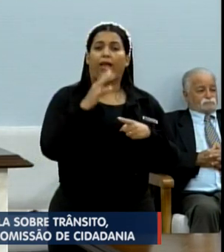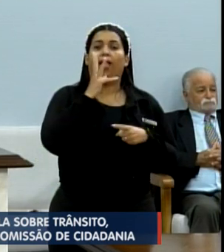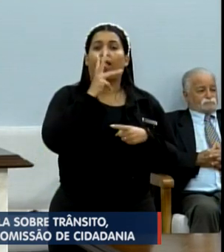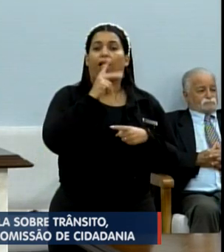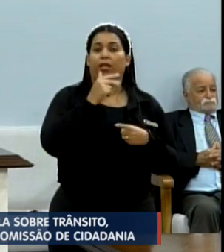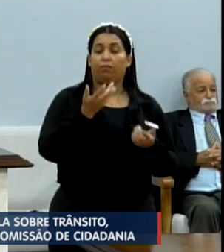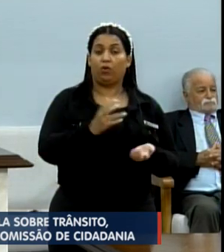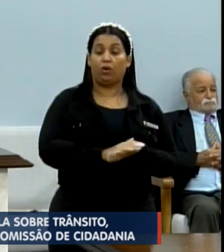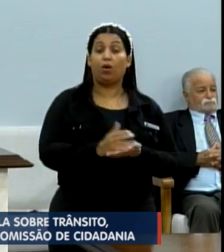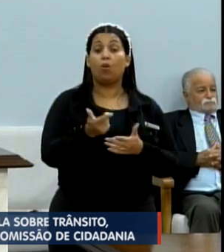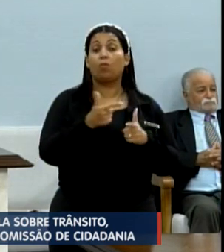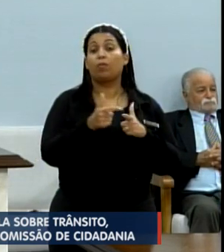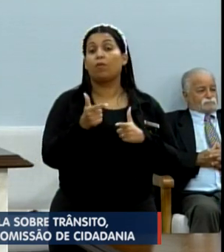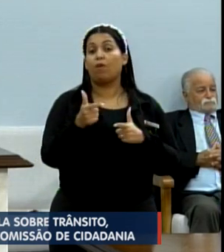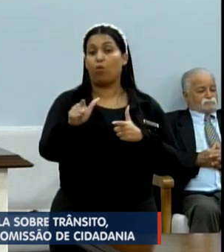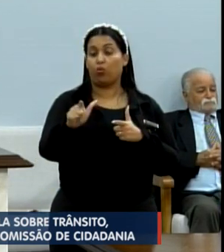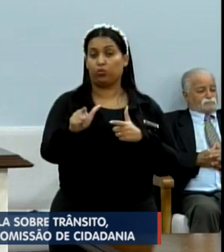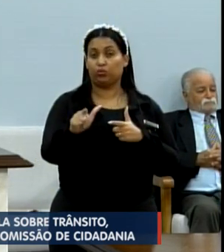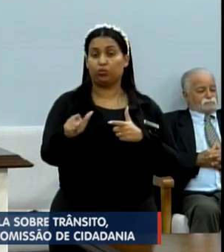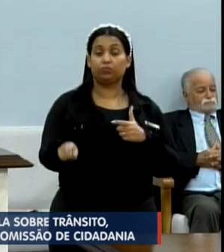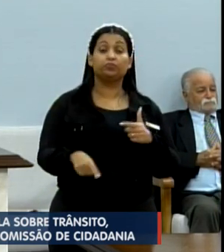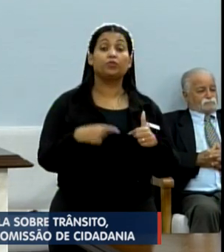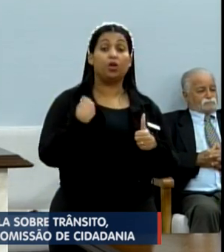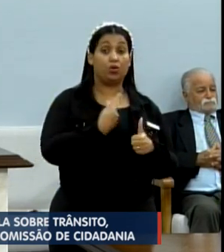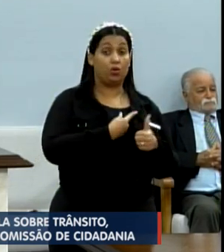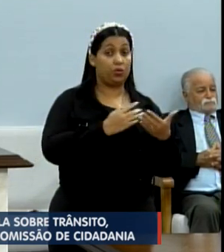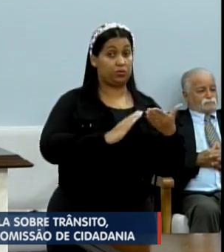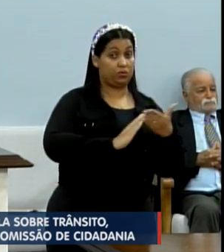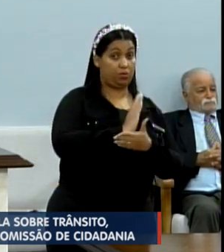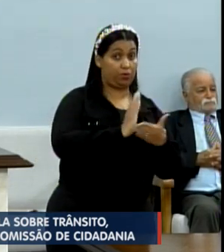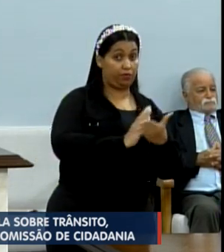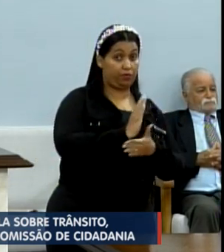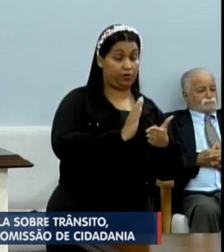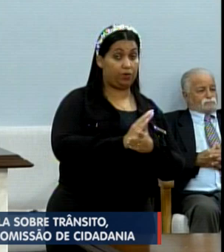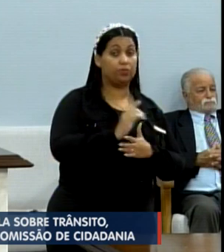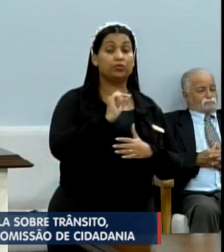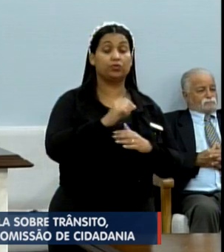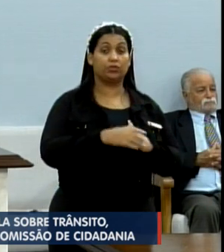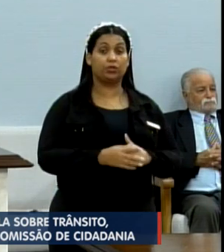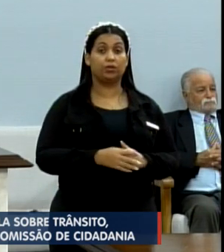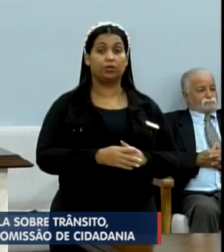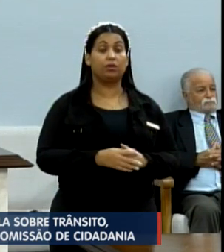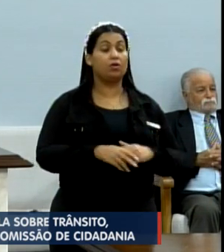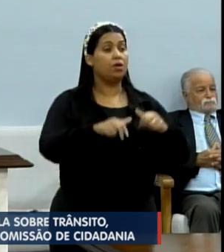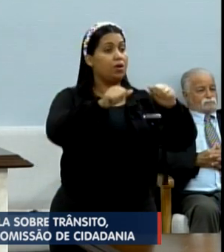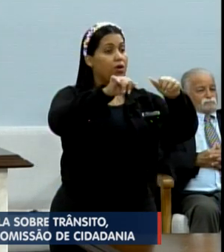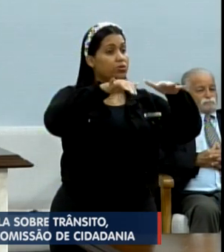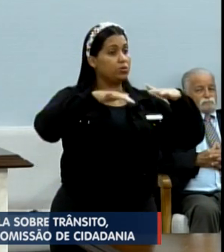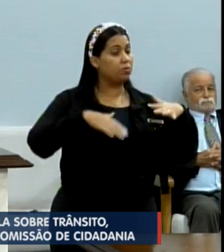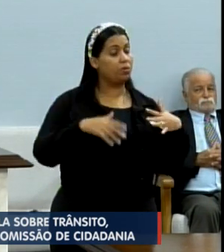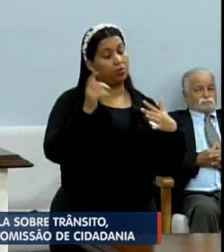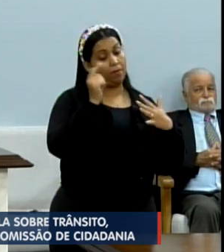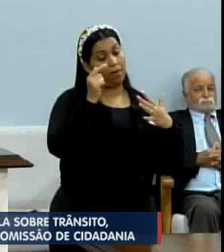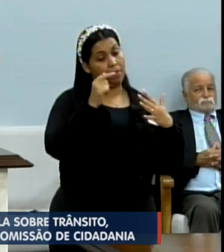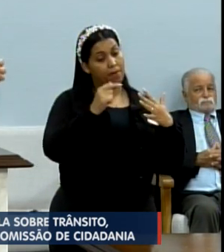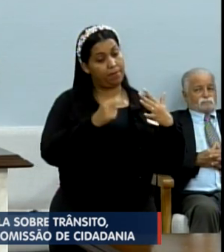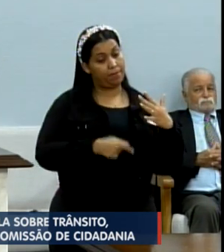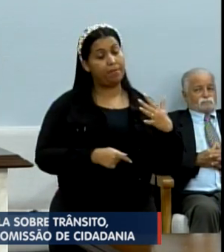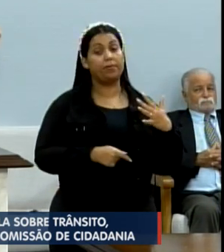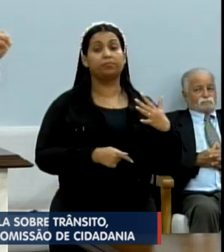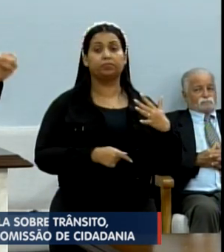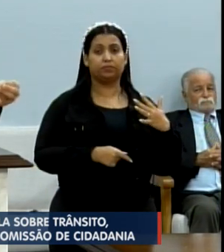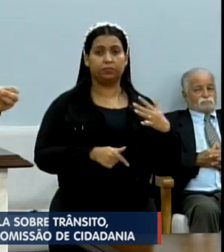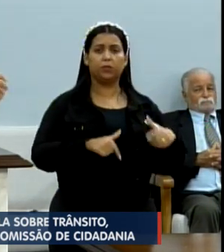Outro problema. Nós aprovamos uma série de audiências públicas, uma força